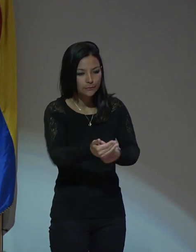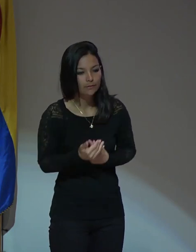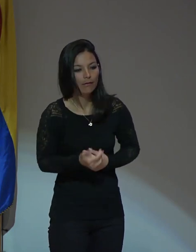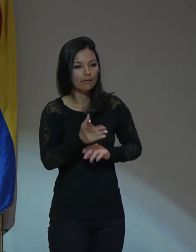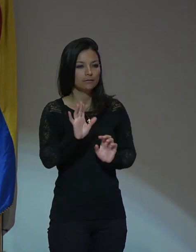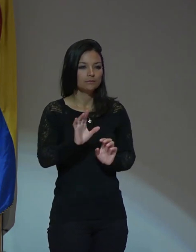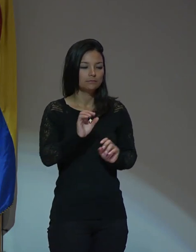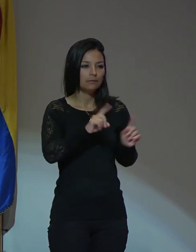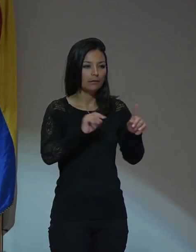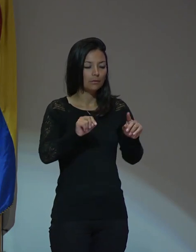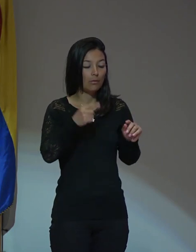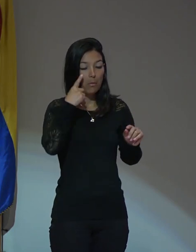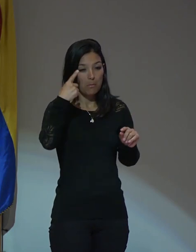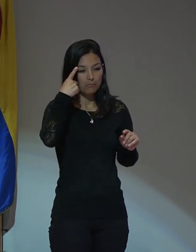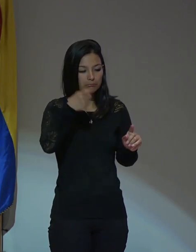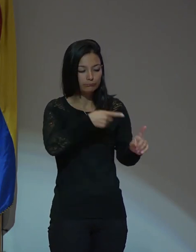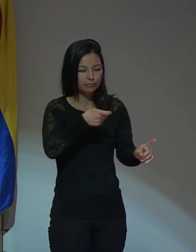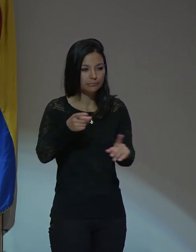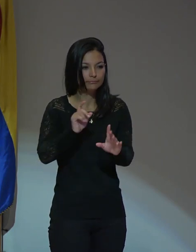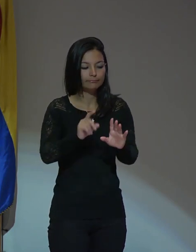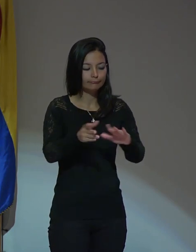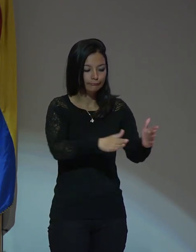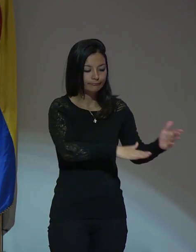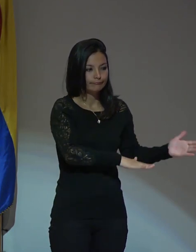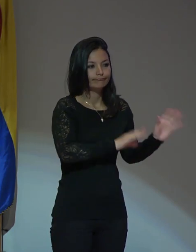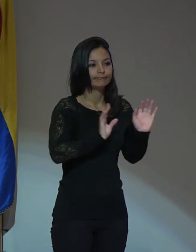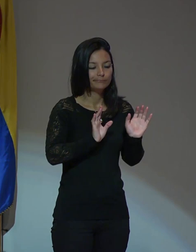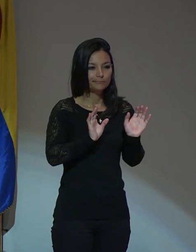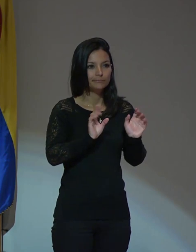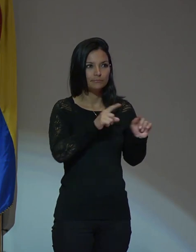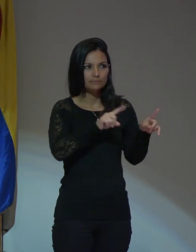y asesinados ellos